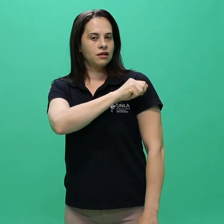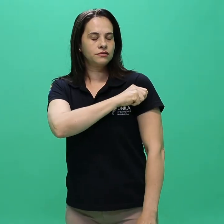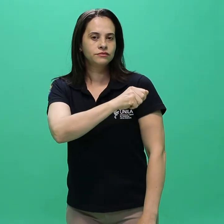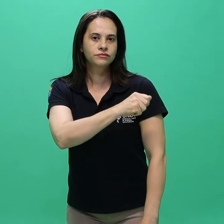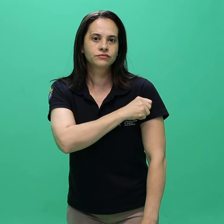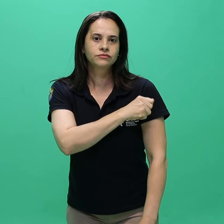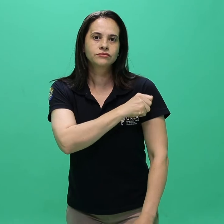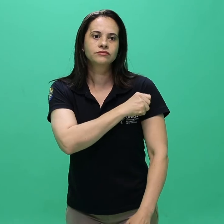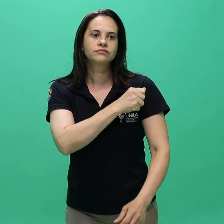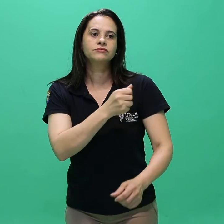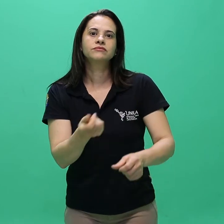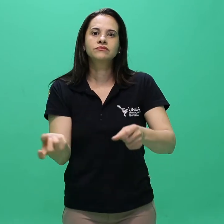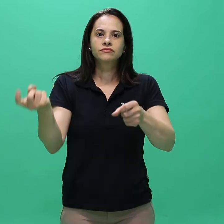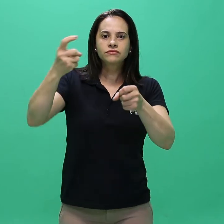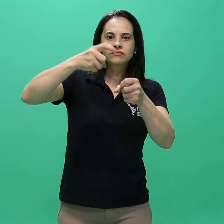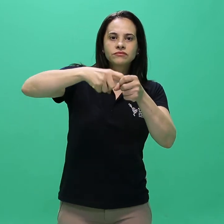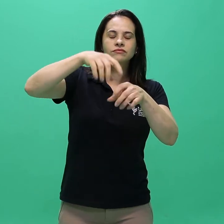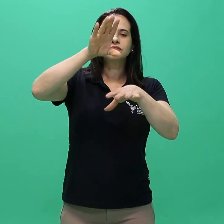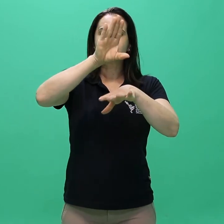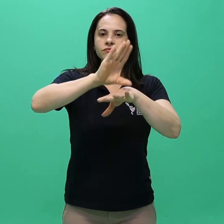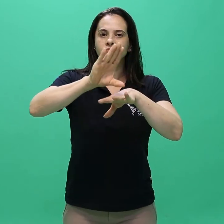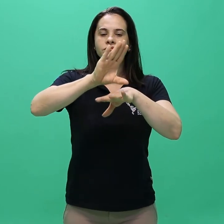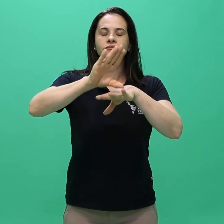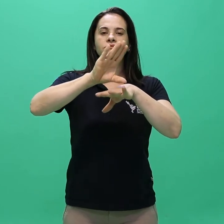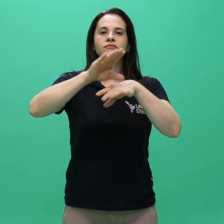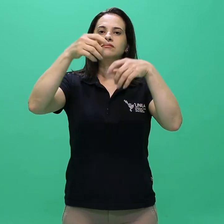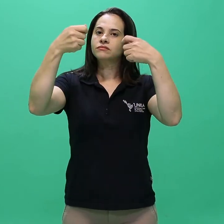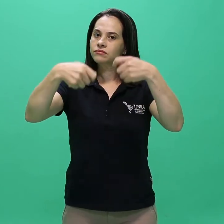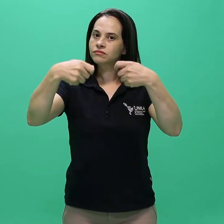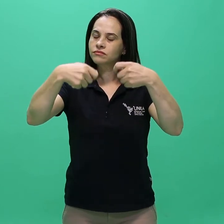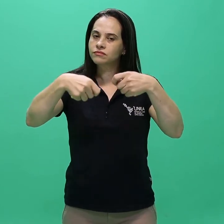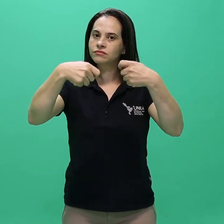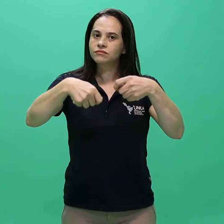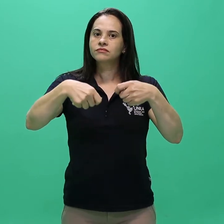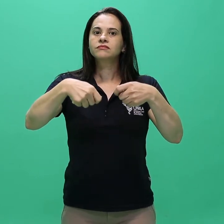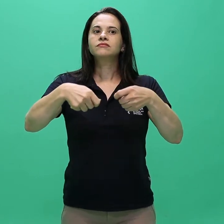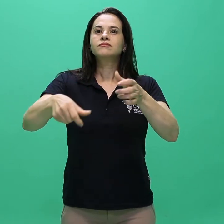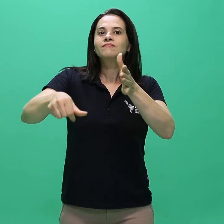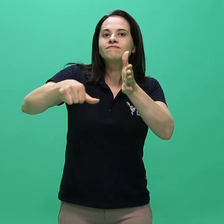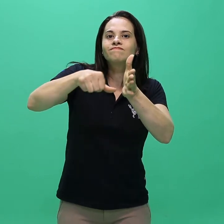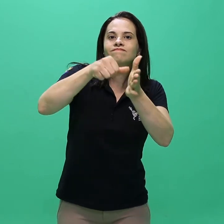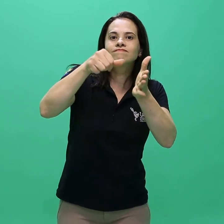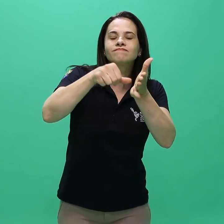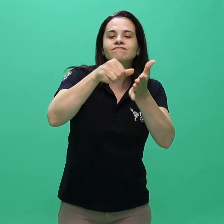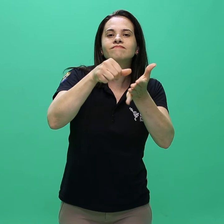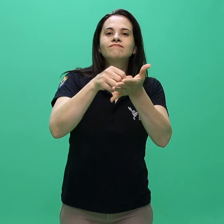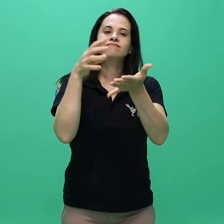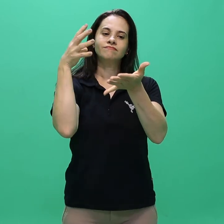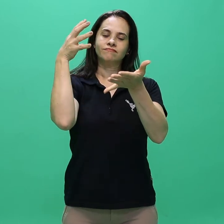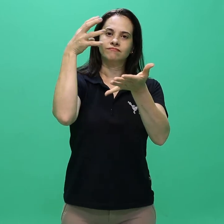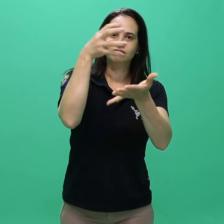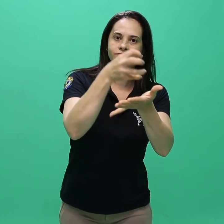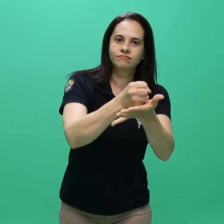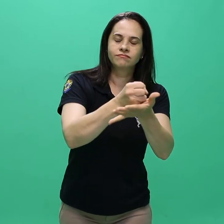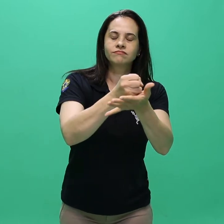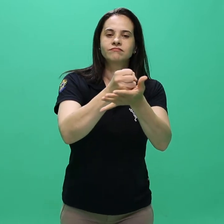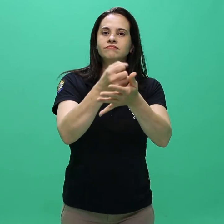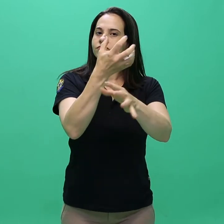não tenham cursado os componentes curriculares ou seus equivalentes estipulados